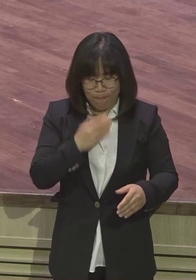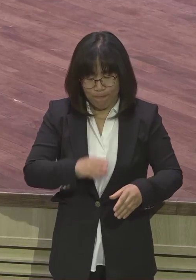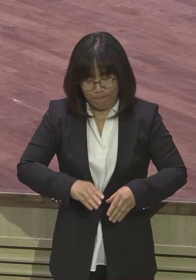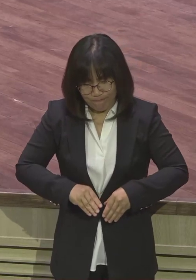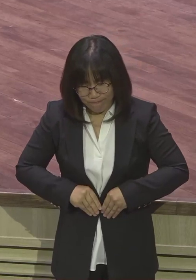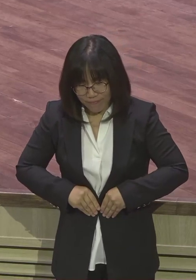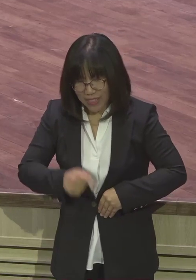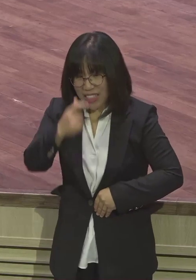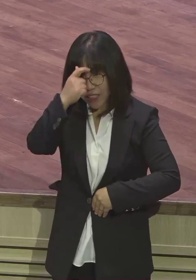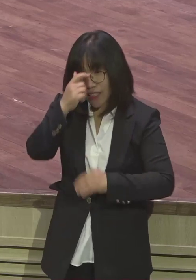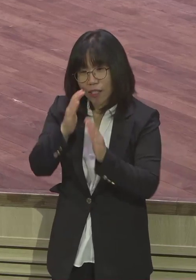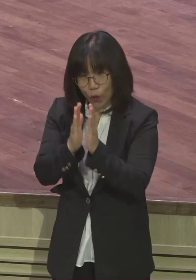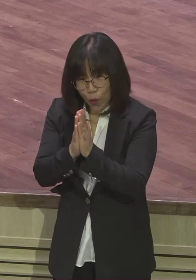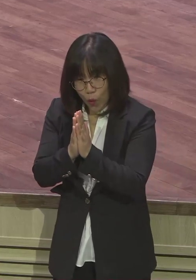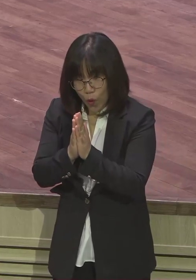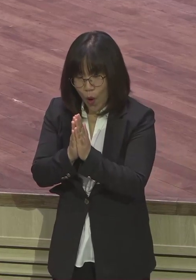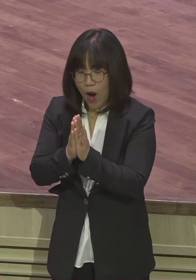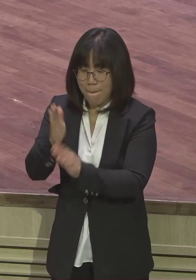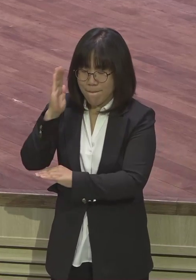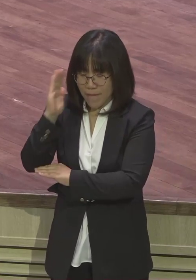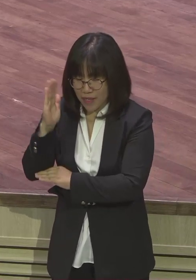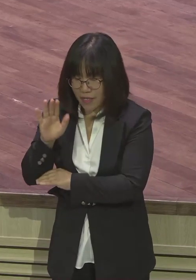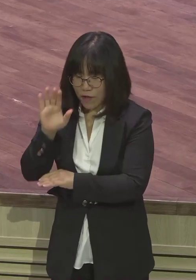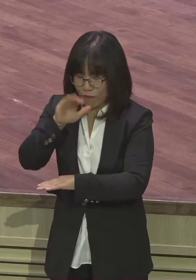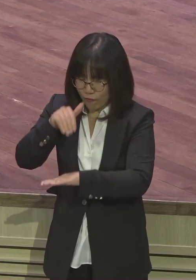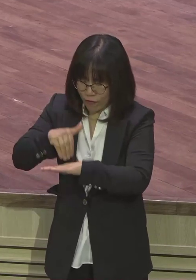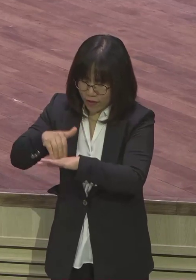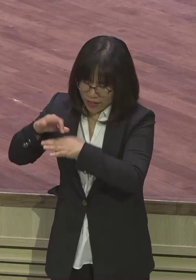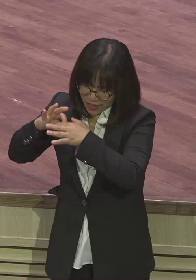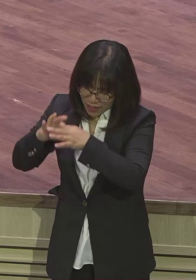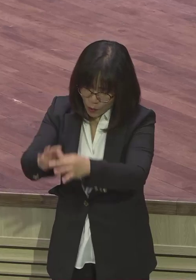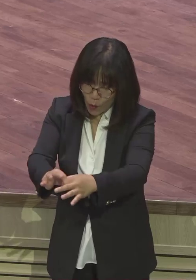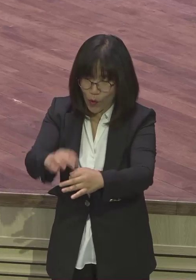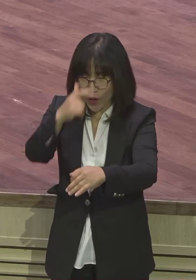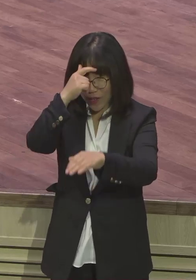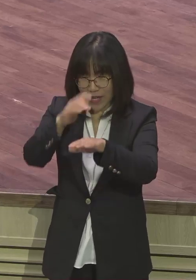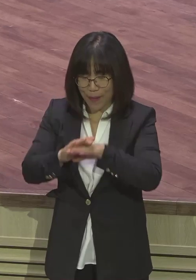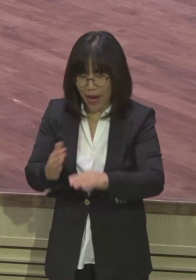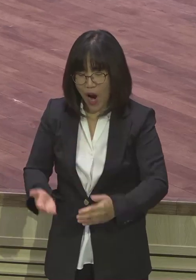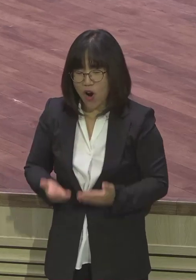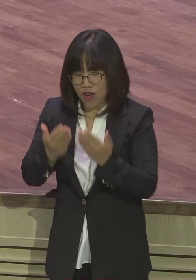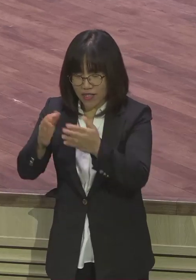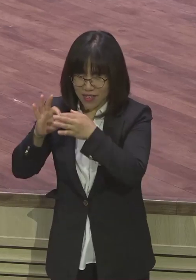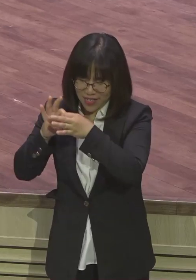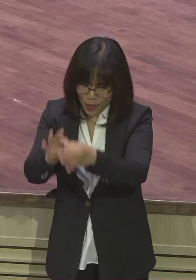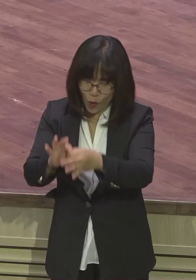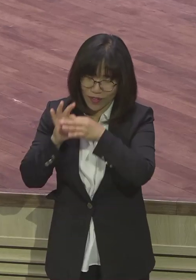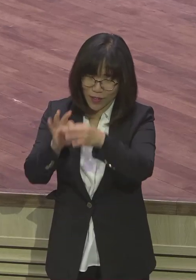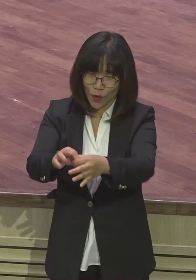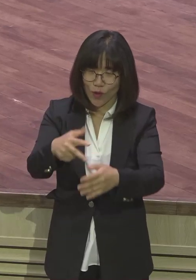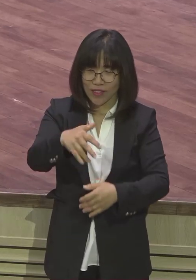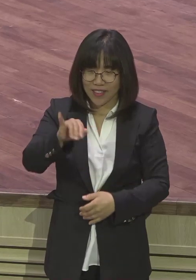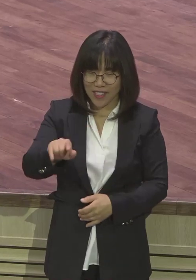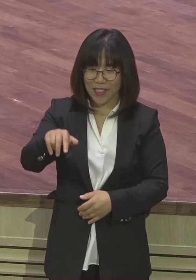지속 말씀도 지속 훈련도 지속 예배도 지속 헌신도 지속 아멘 헌신도 지속